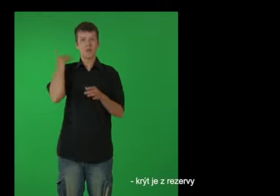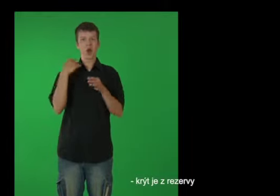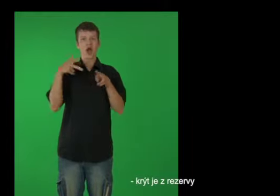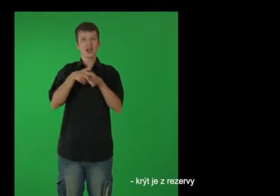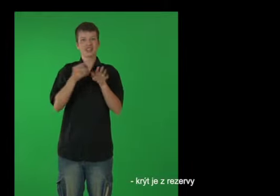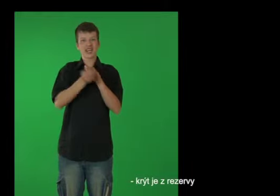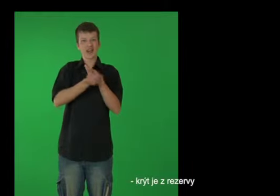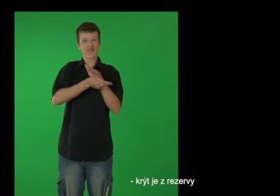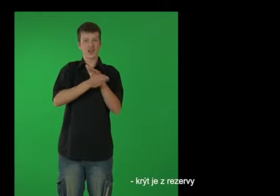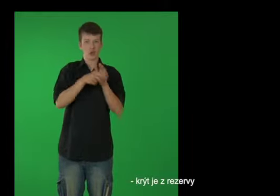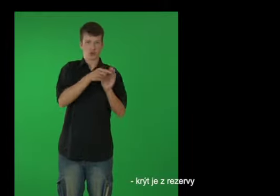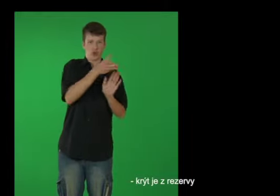krýt je z rezervy.